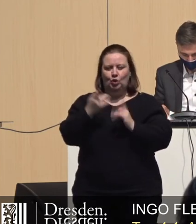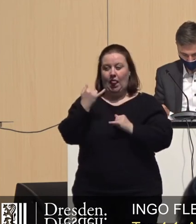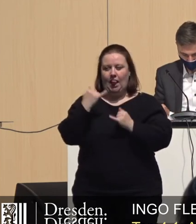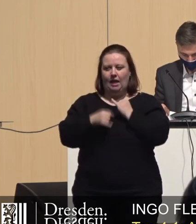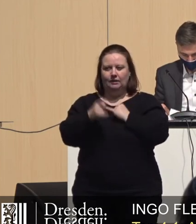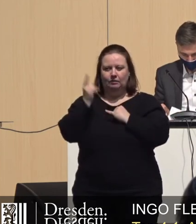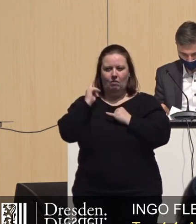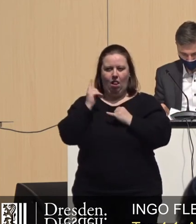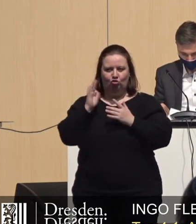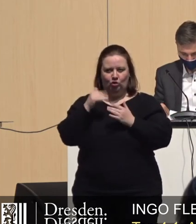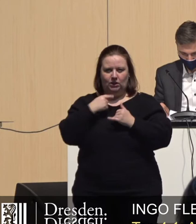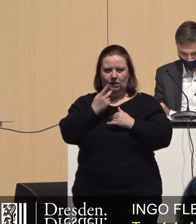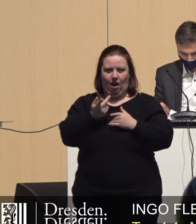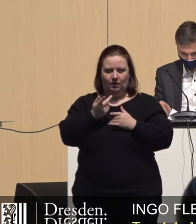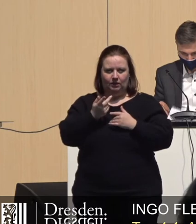letzten Mal ansprach.